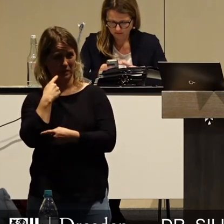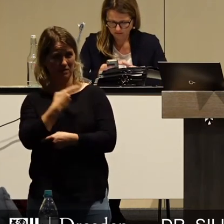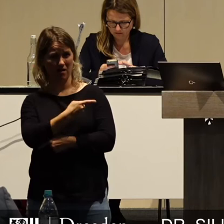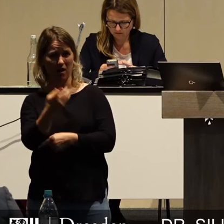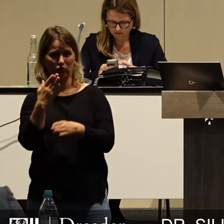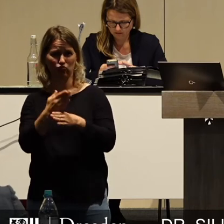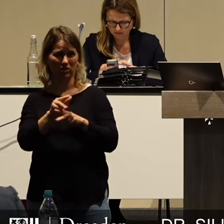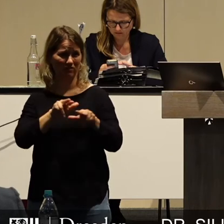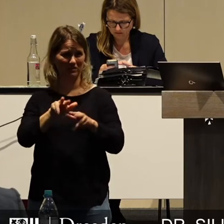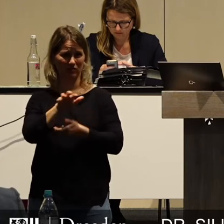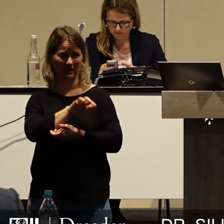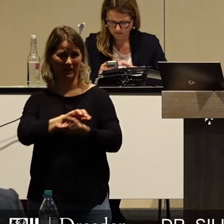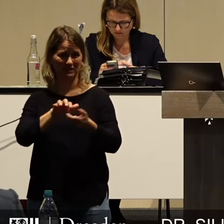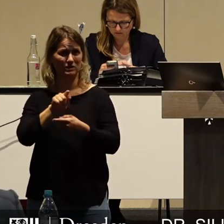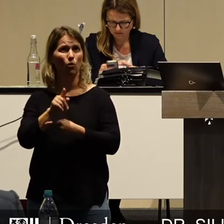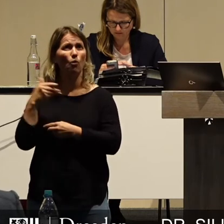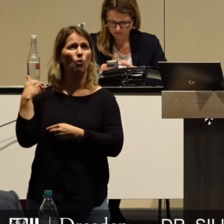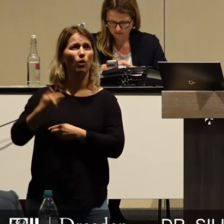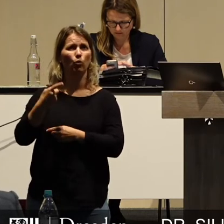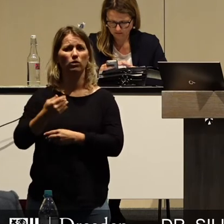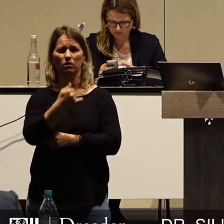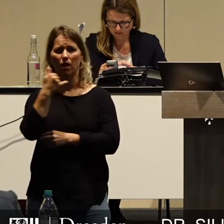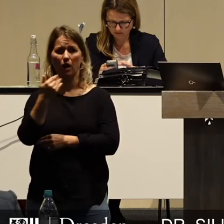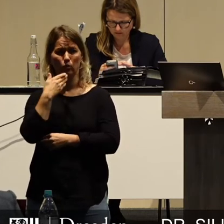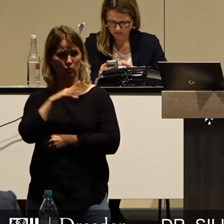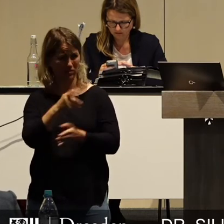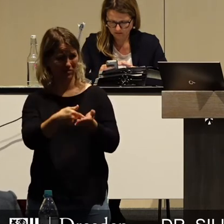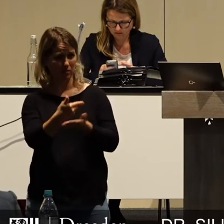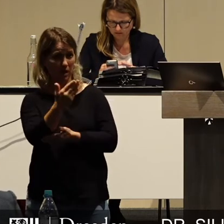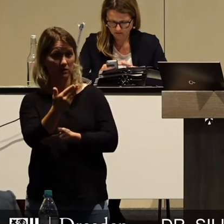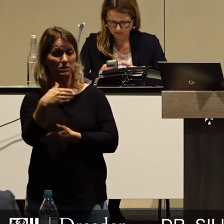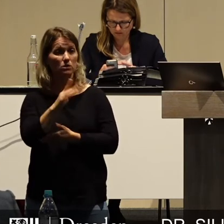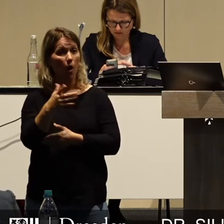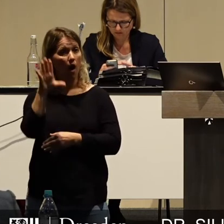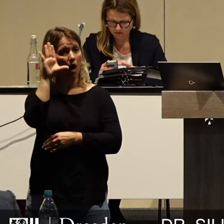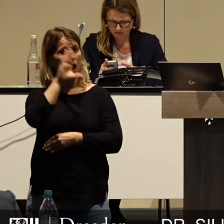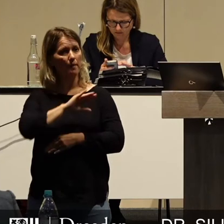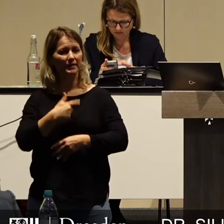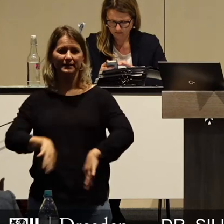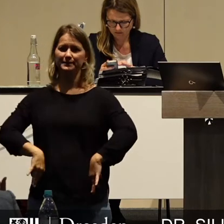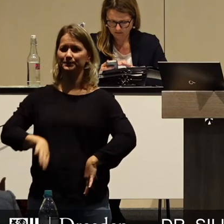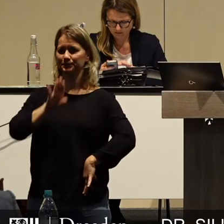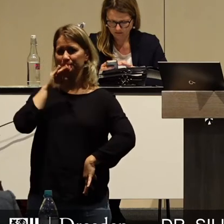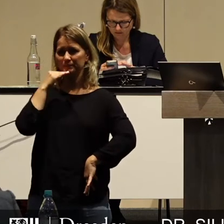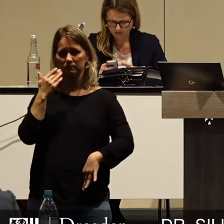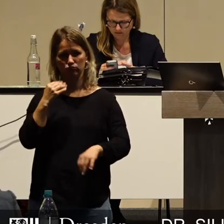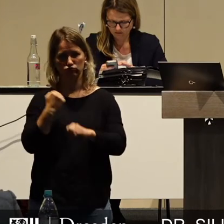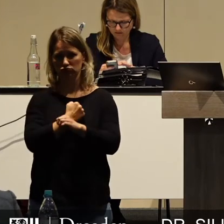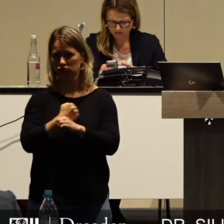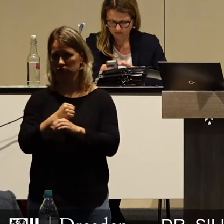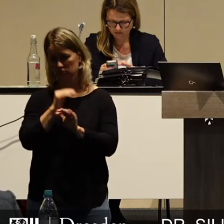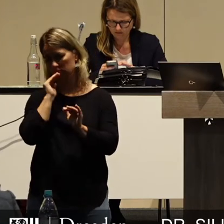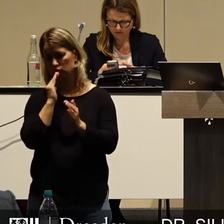Wirtschaftskrise seit 100 Jahren. Ich könnte da abends nicht mehr in den Spiegel schauen. Wenn man sich die aktuellen